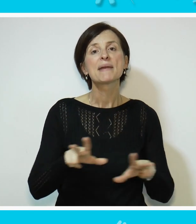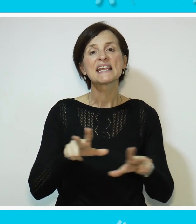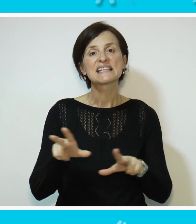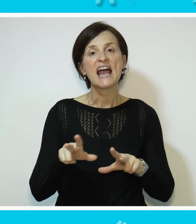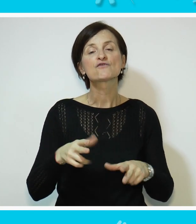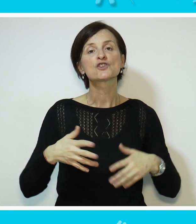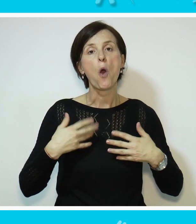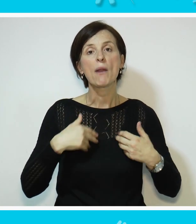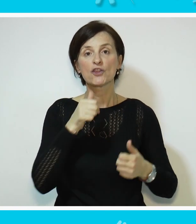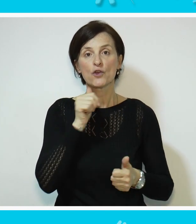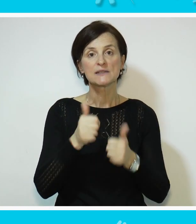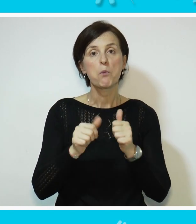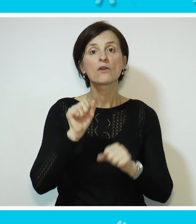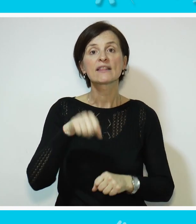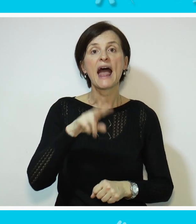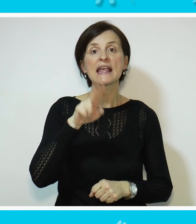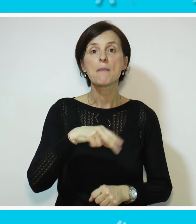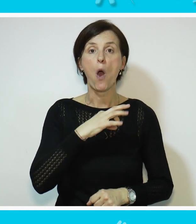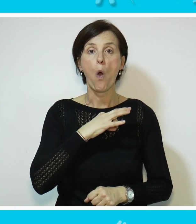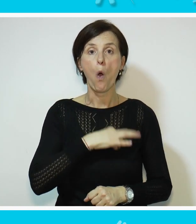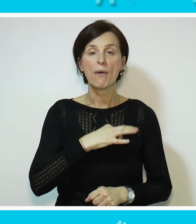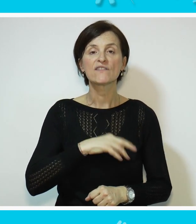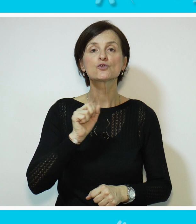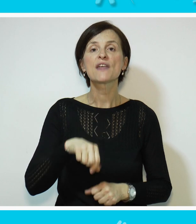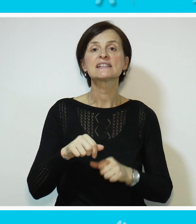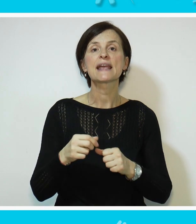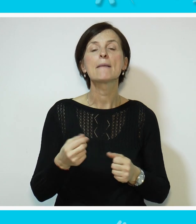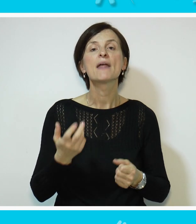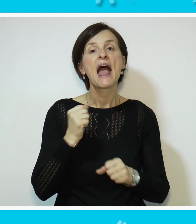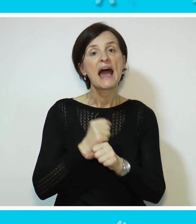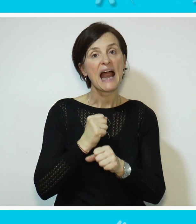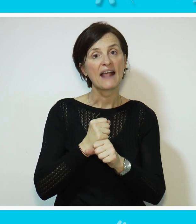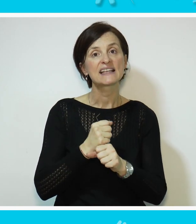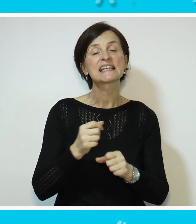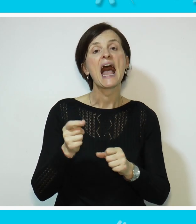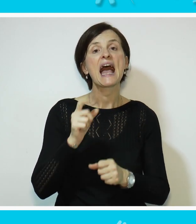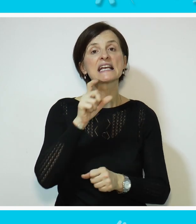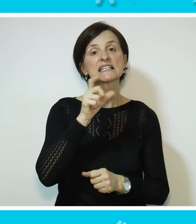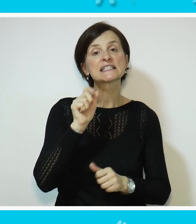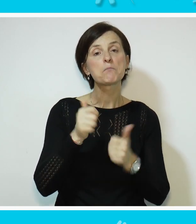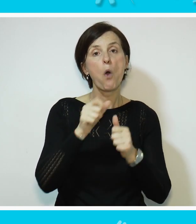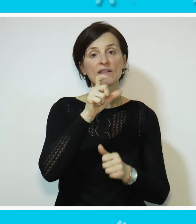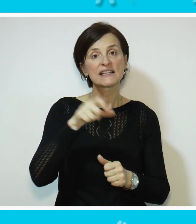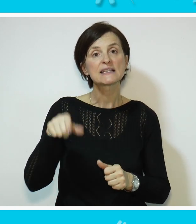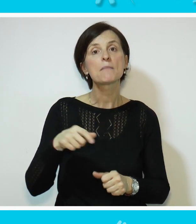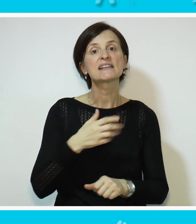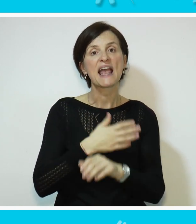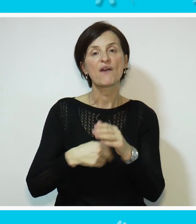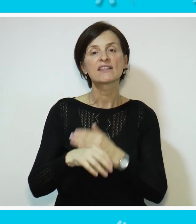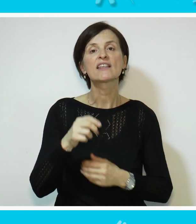posebno Ministarstvo mladinih sporta da ima obavezu da se bavi sportistima sa